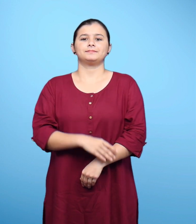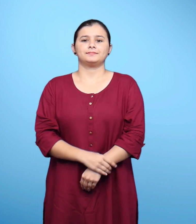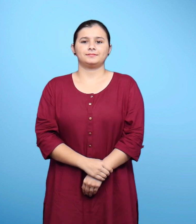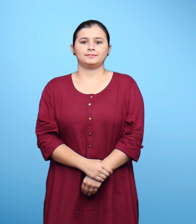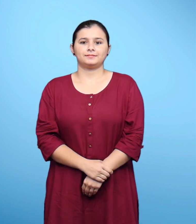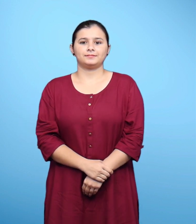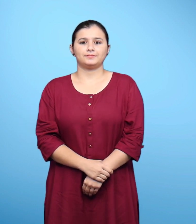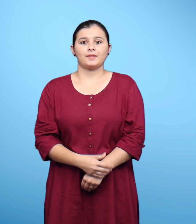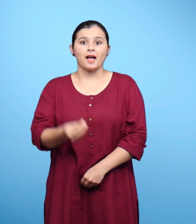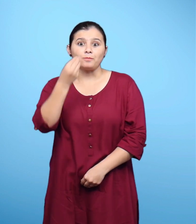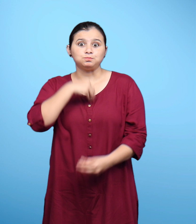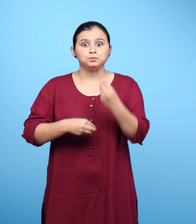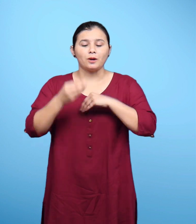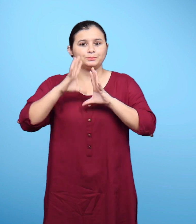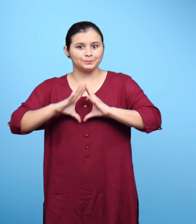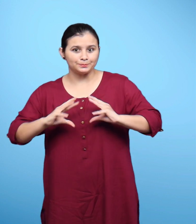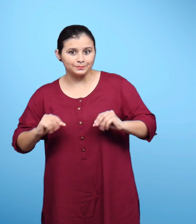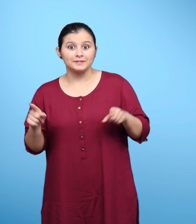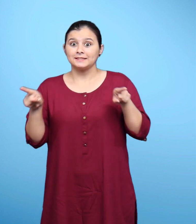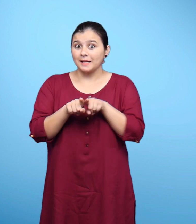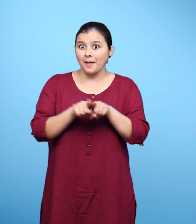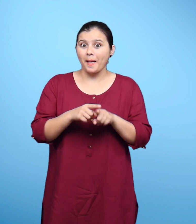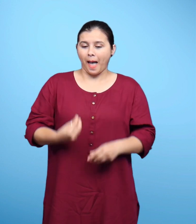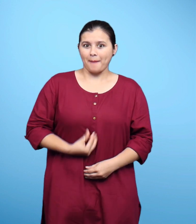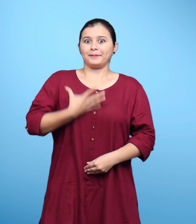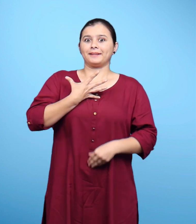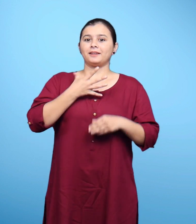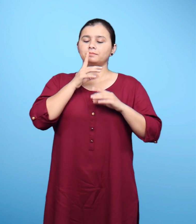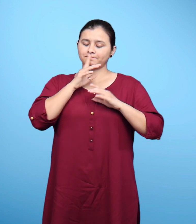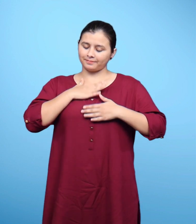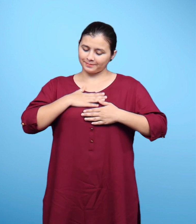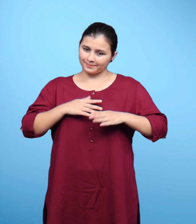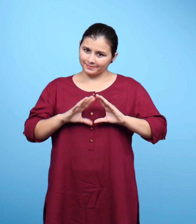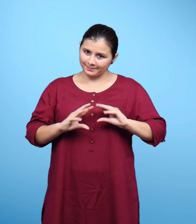खुशी को भोजन की तरह पचाना आवश्यक है